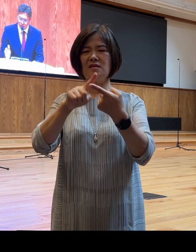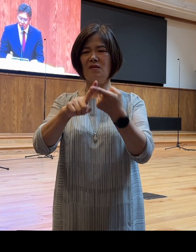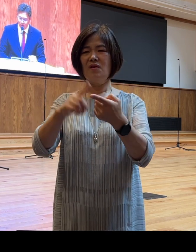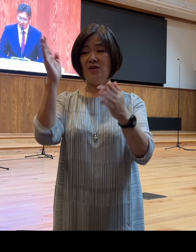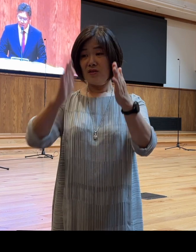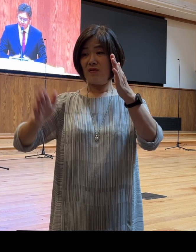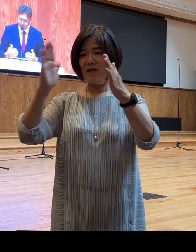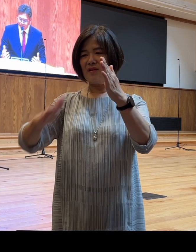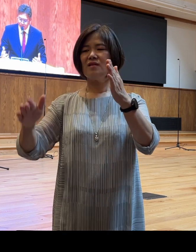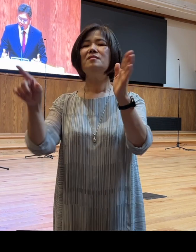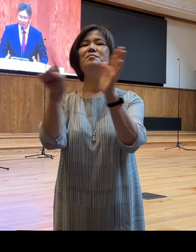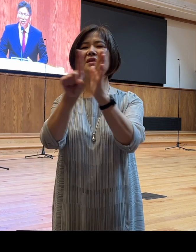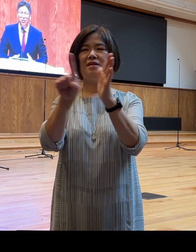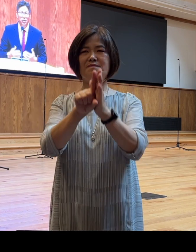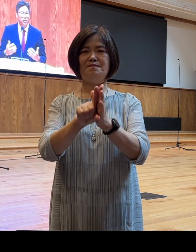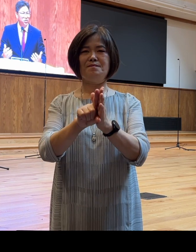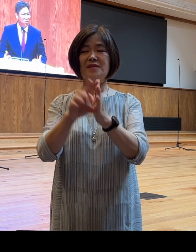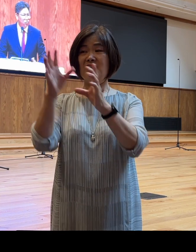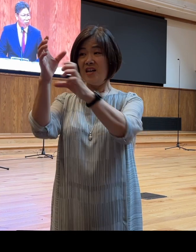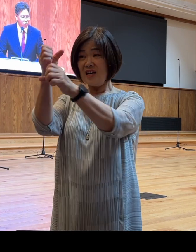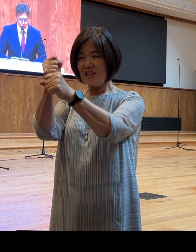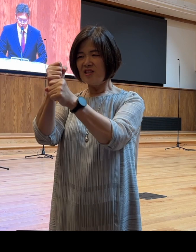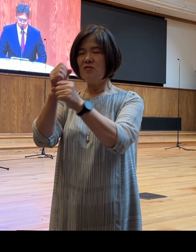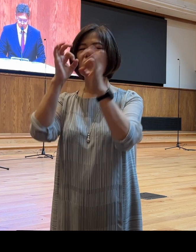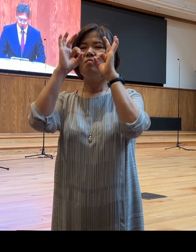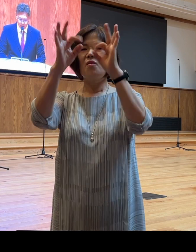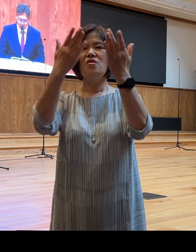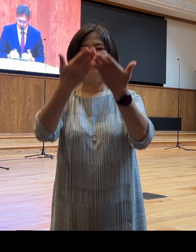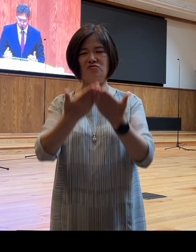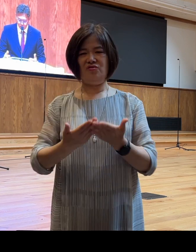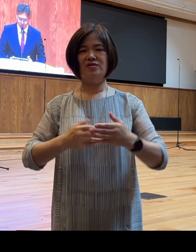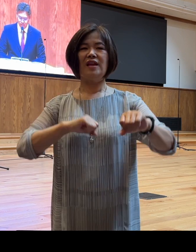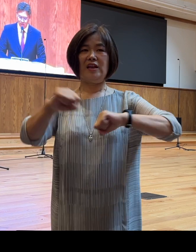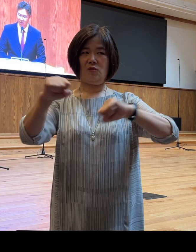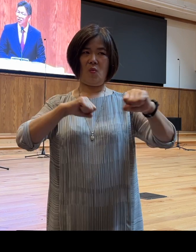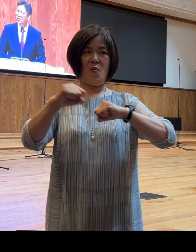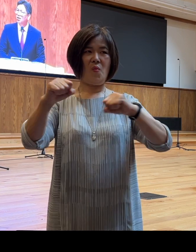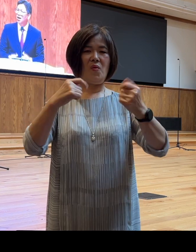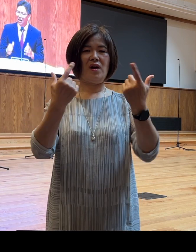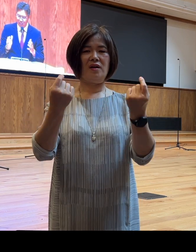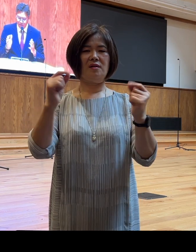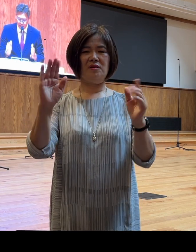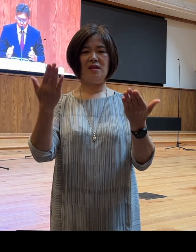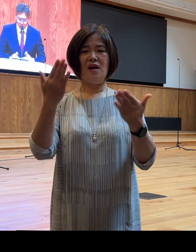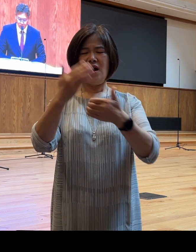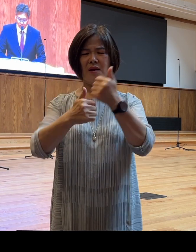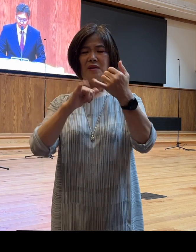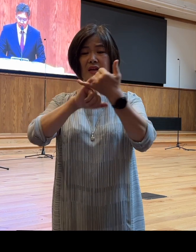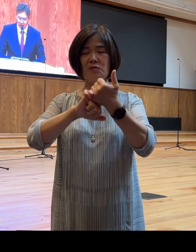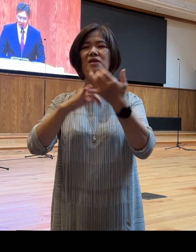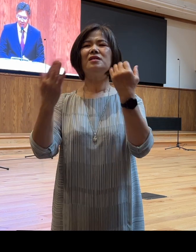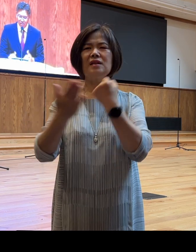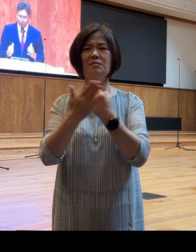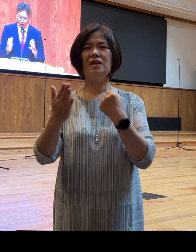믿음을 의지적으로 보여주는 행동이었습니다 하나님이 약속하셨으니 이스마엘로